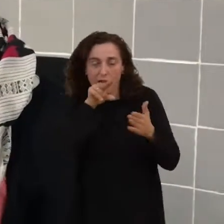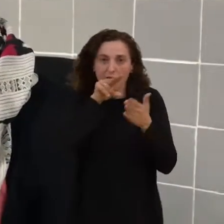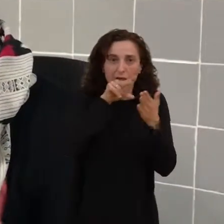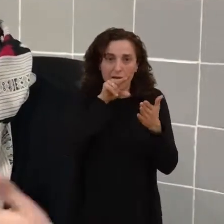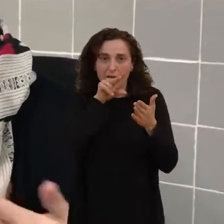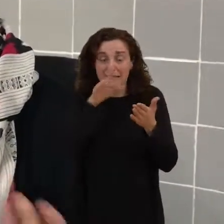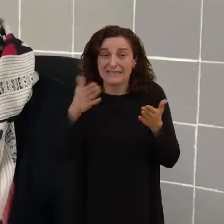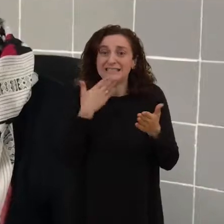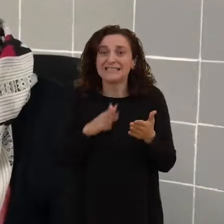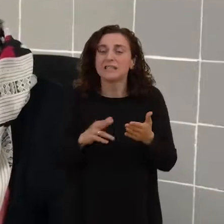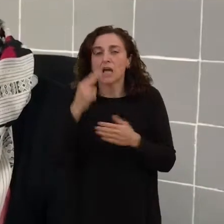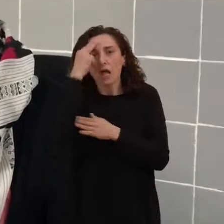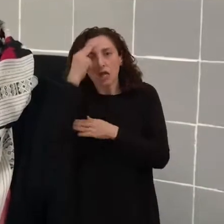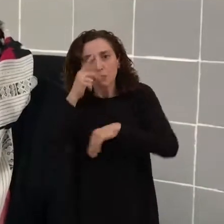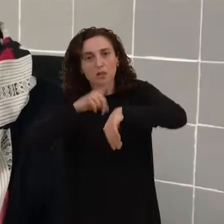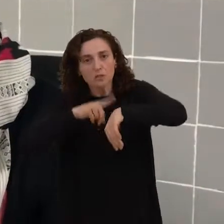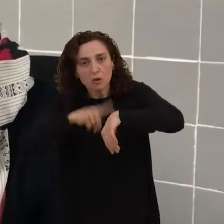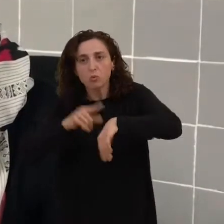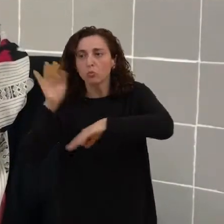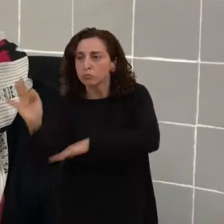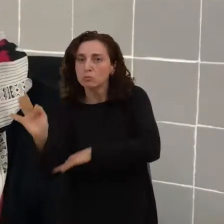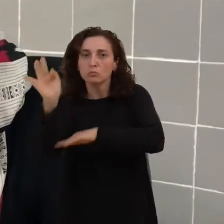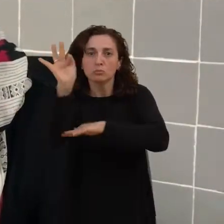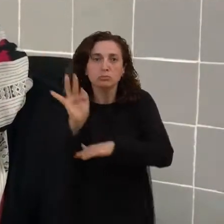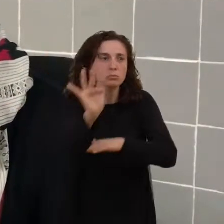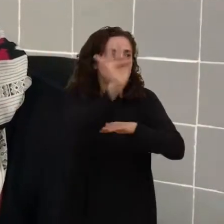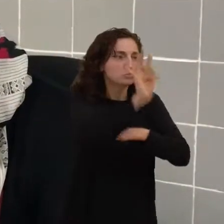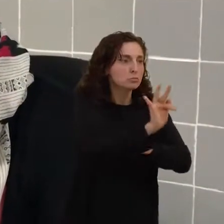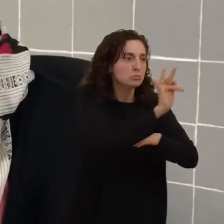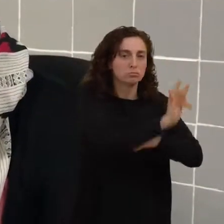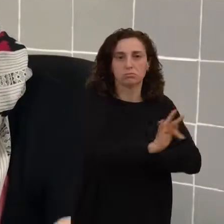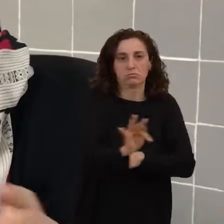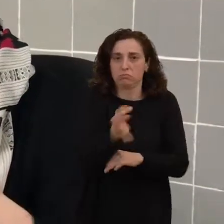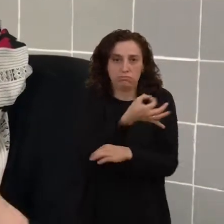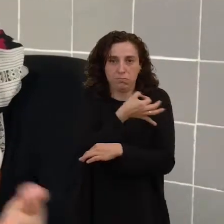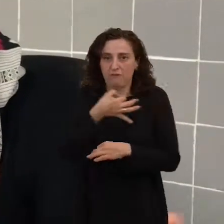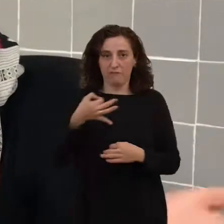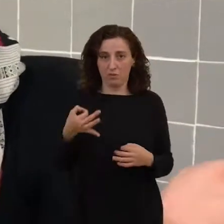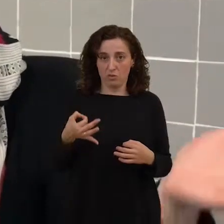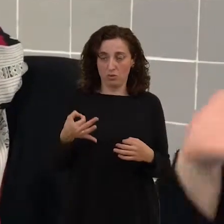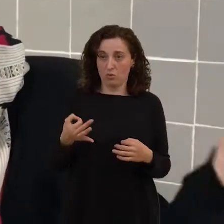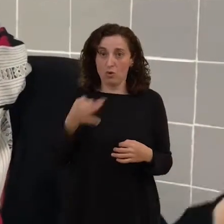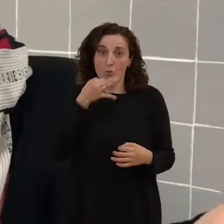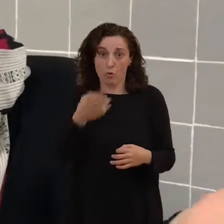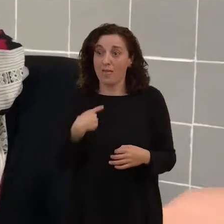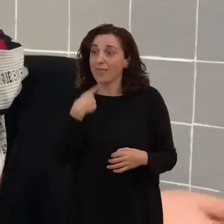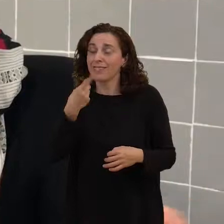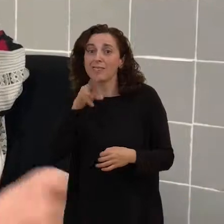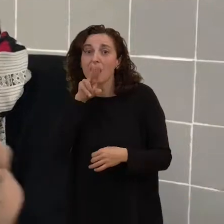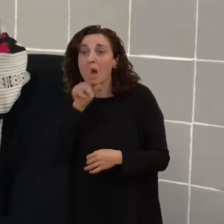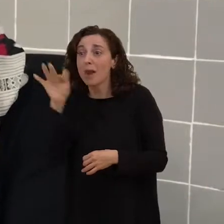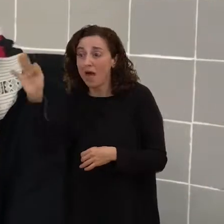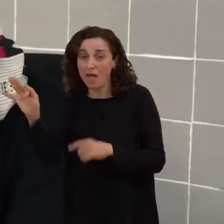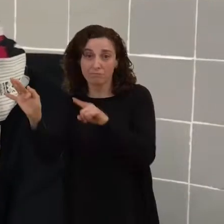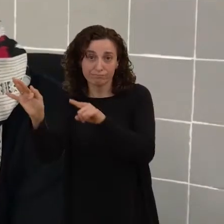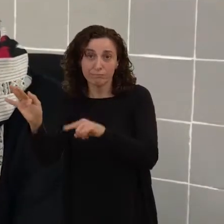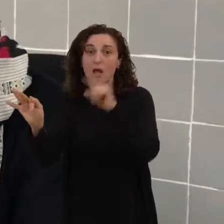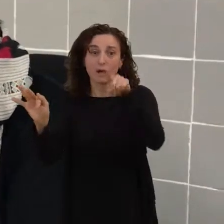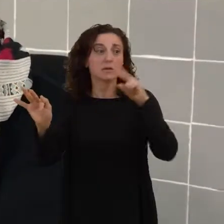todos se respetan sus tiempos, es una maravilla, porque tú puedes decir lo que está diciendo una persona, a continuación lo que responde